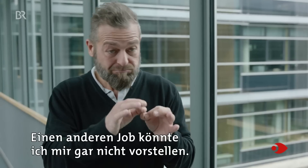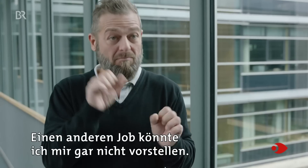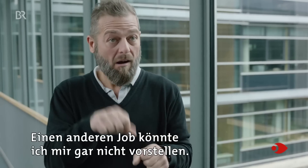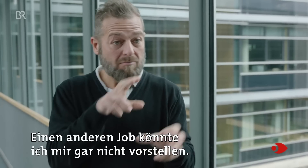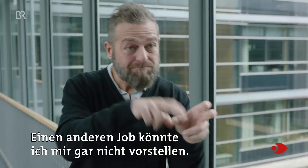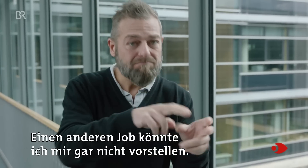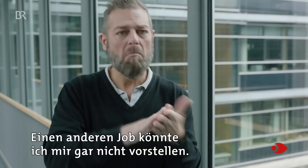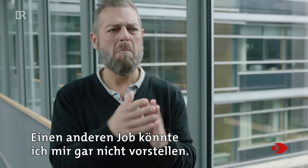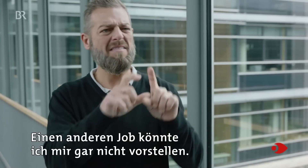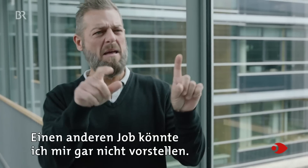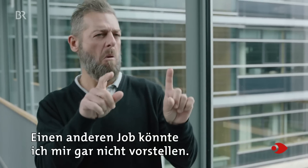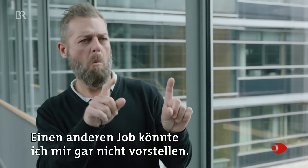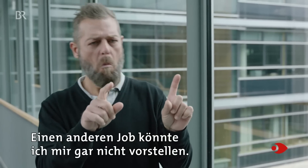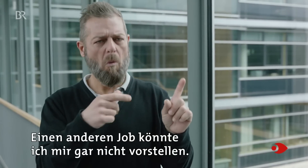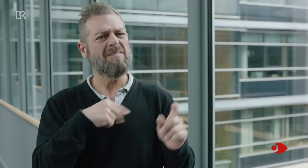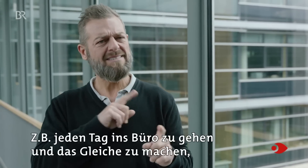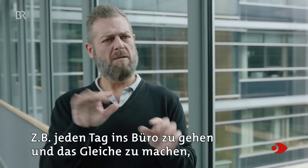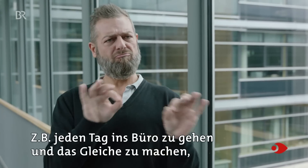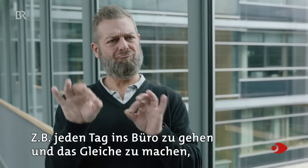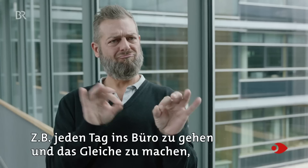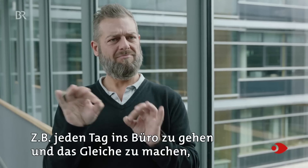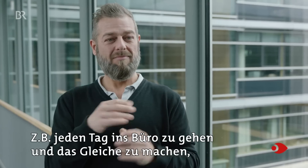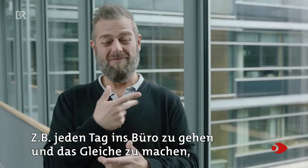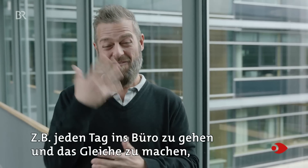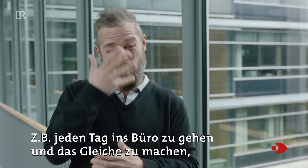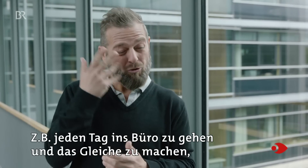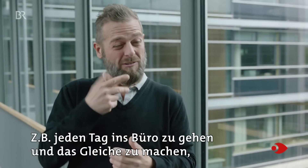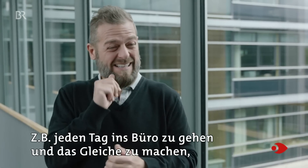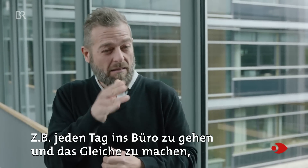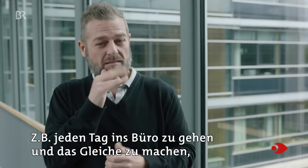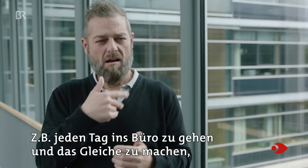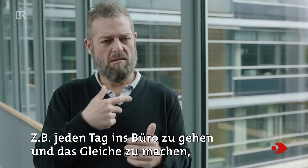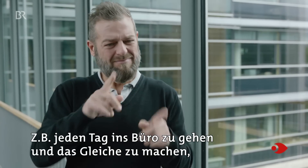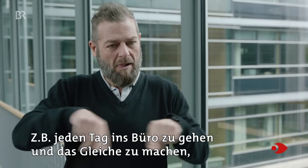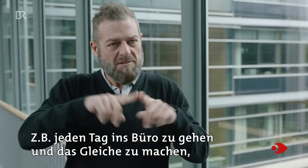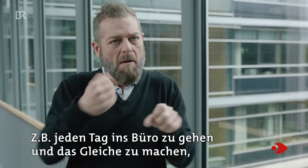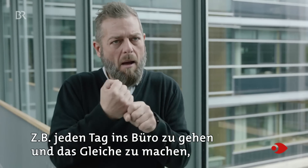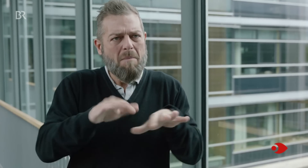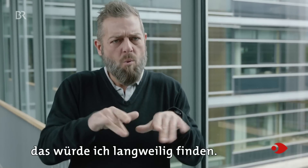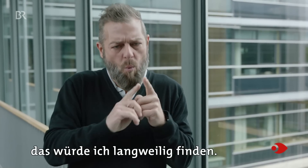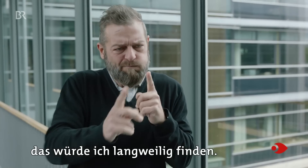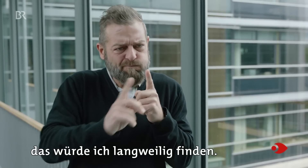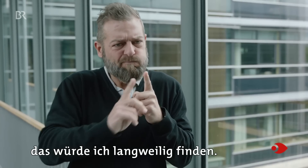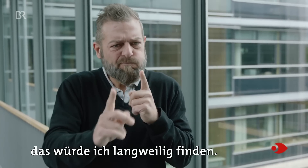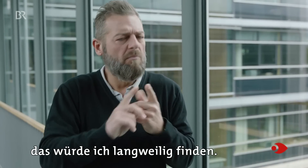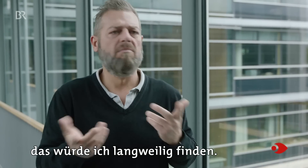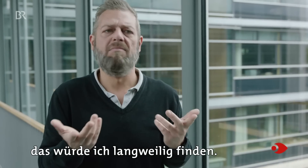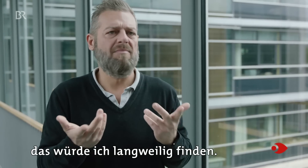Einen anderen Job könnte ich mir gar nicht vorstellen. Zum Beispiel jeden Tag ins Büro zu gehen und das Gleiche zu machen, das würde ich langweilig finden.